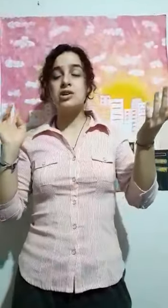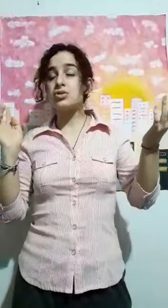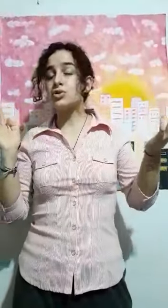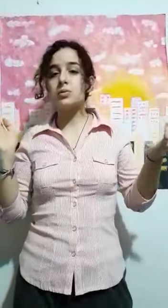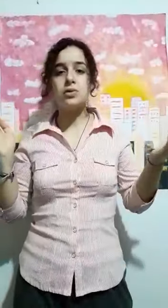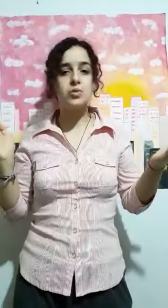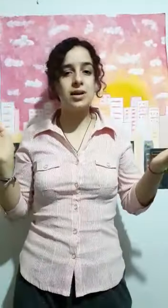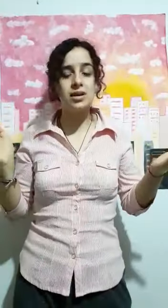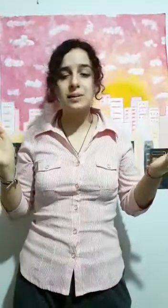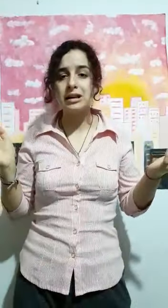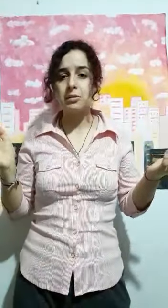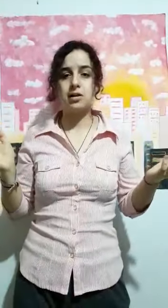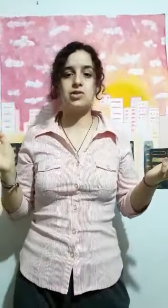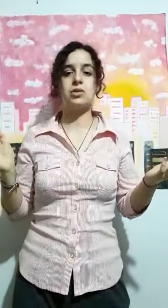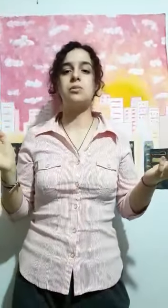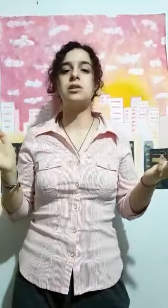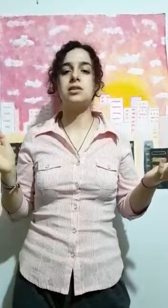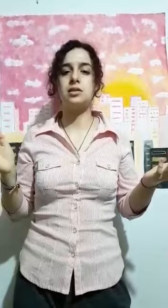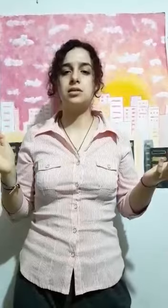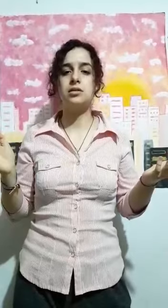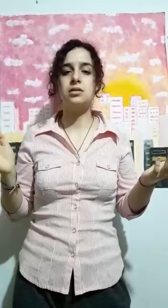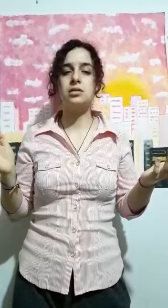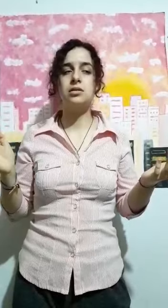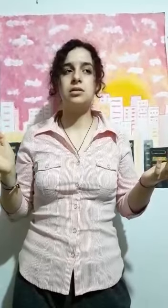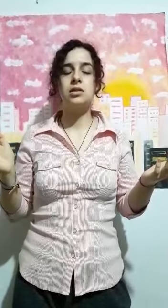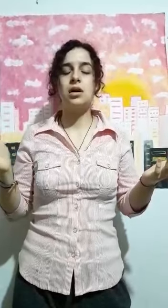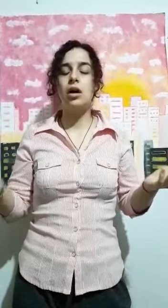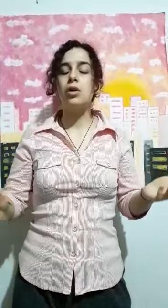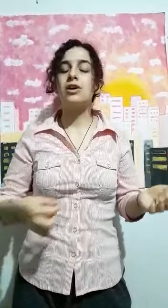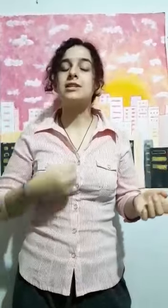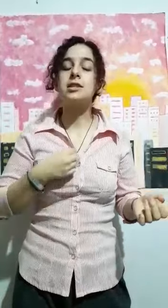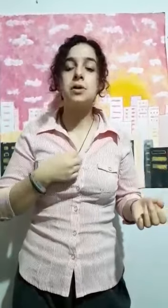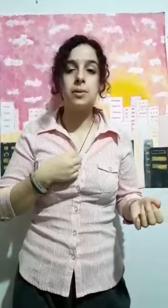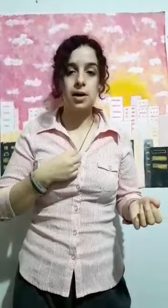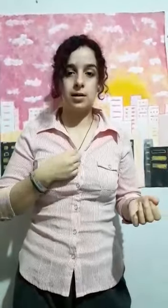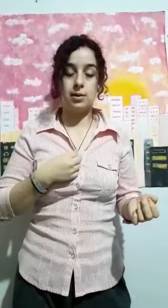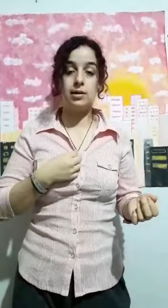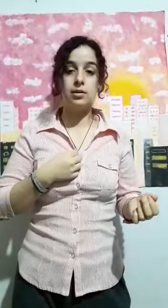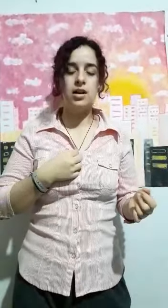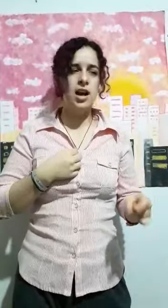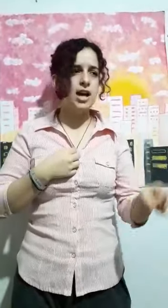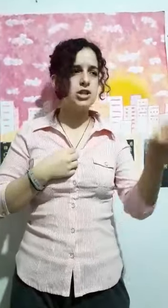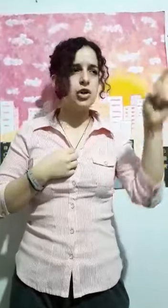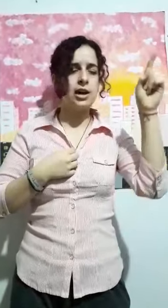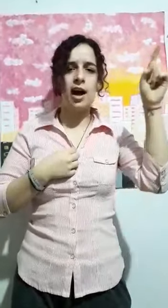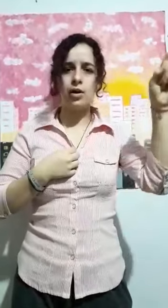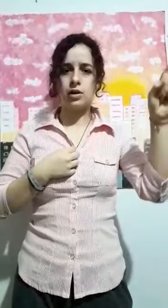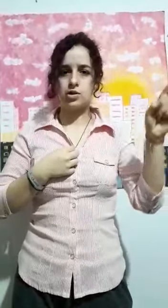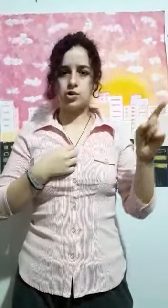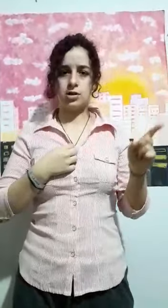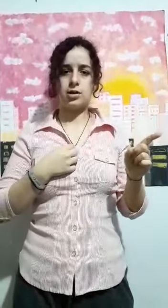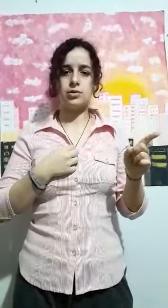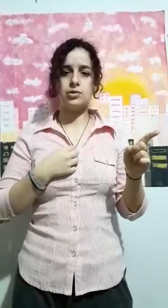esos no me los voy a llevar a mi lecho de muerte. Lo que sí me voy a llevar es lo que haga con esos terrenos.